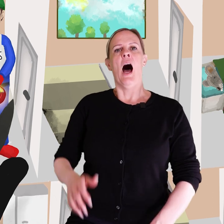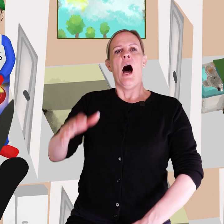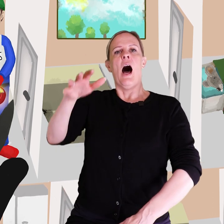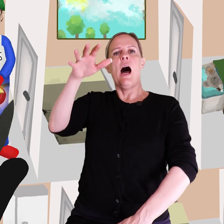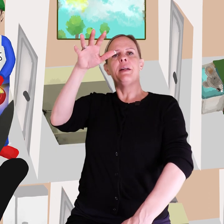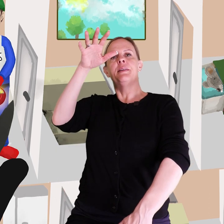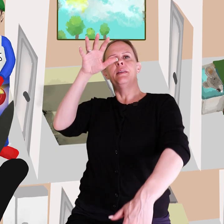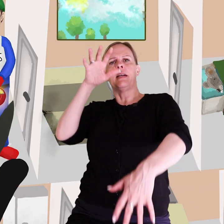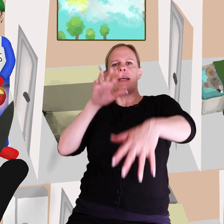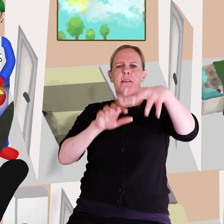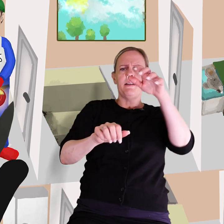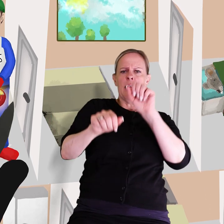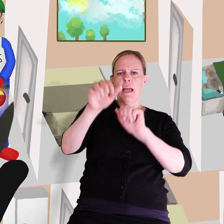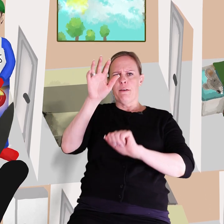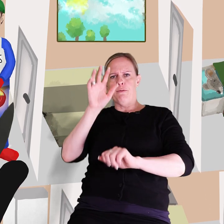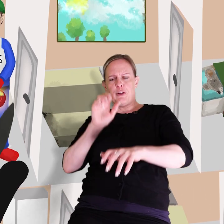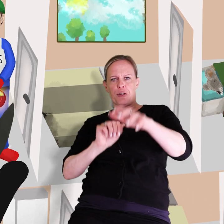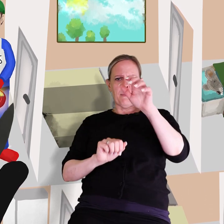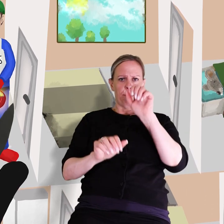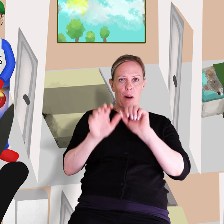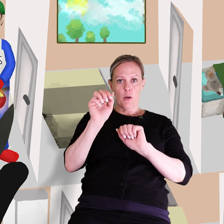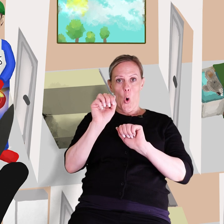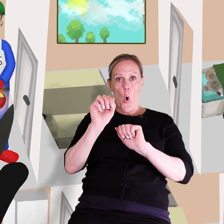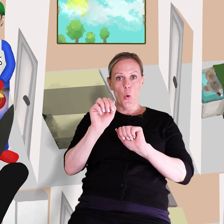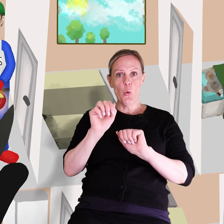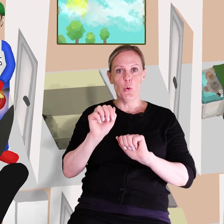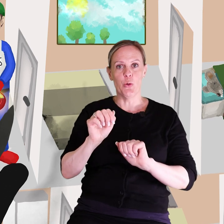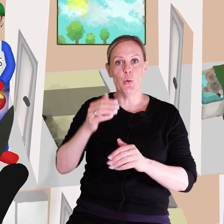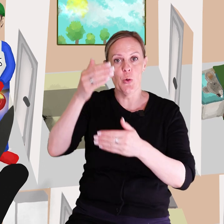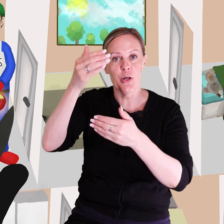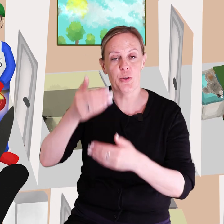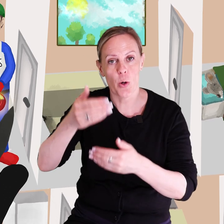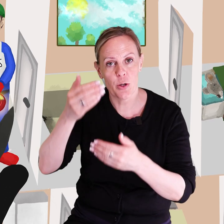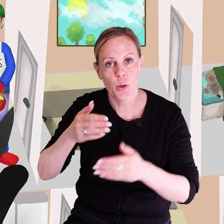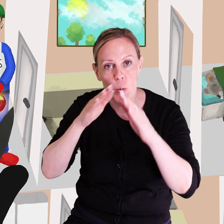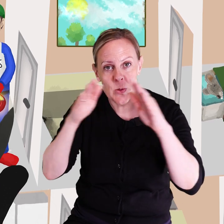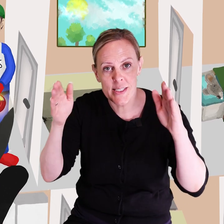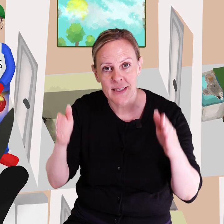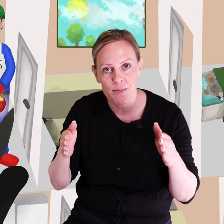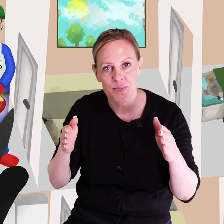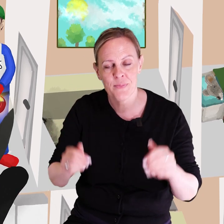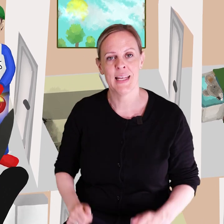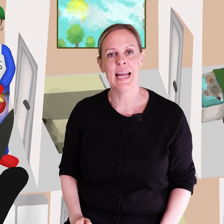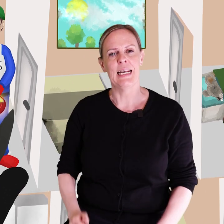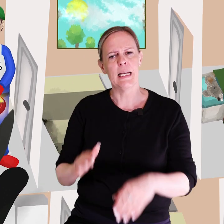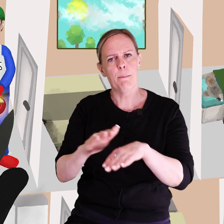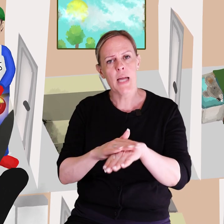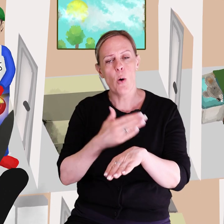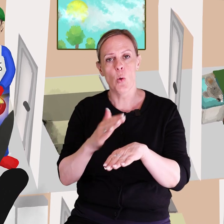Han klättrar ner för trappan och ut ur dockhuset. Lilla Mjau,